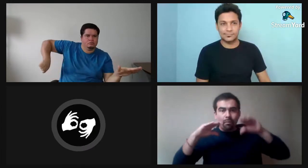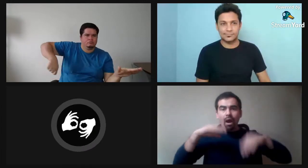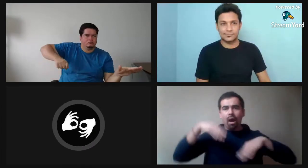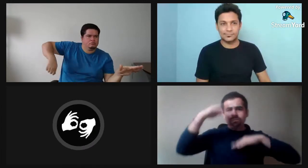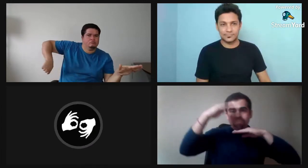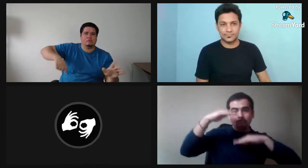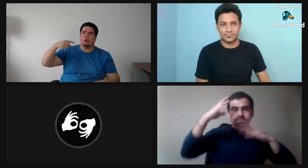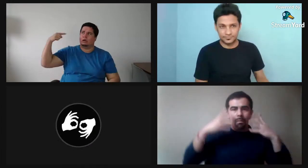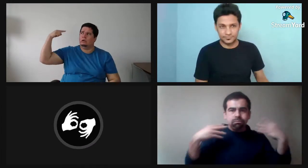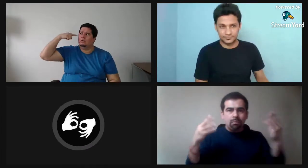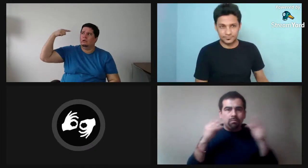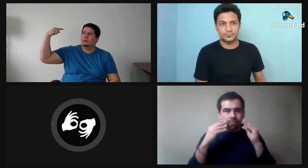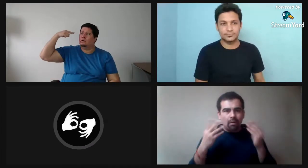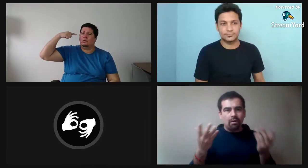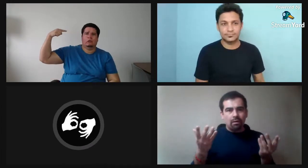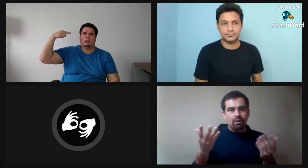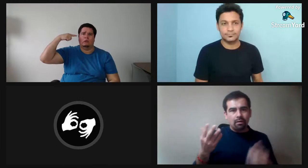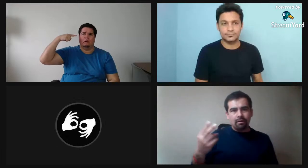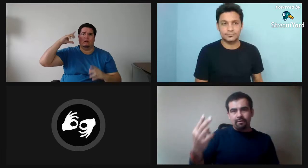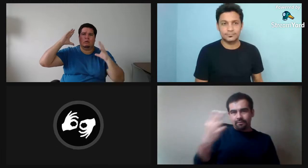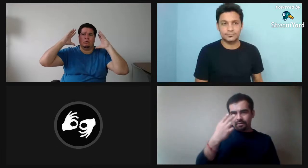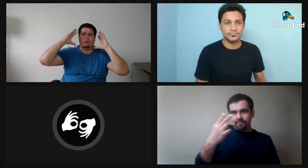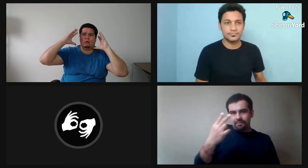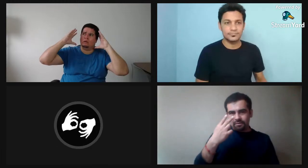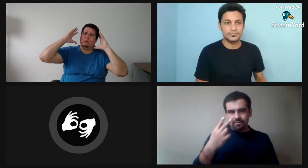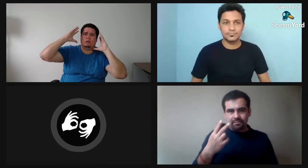manuales, sino también la expresión facial.